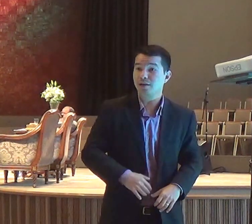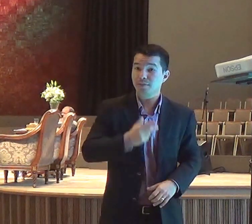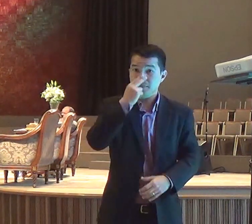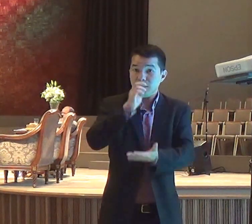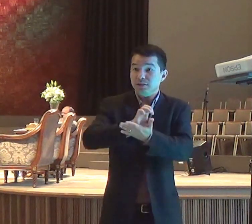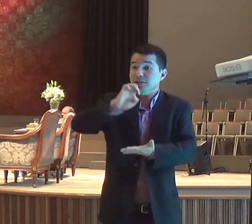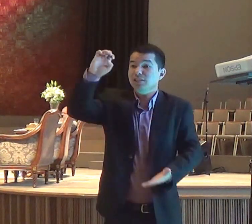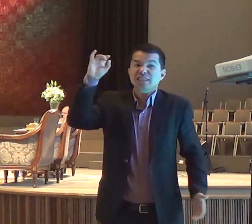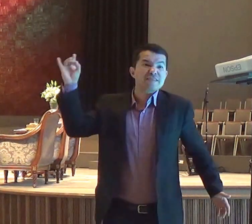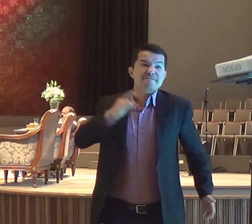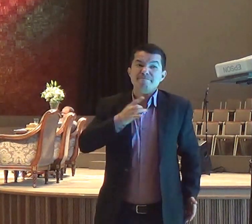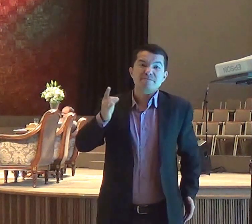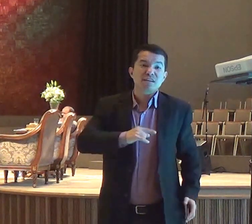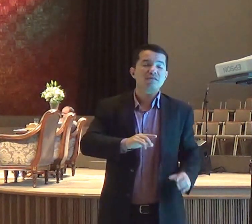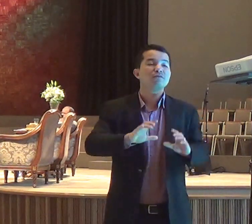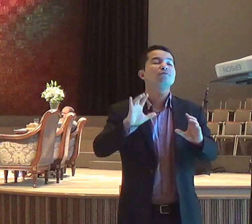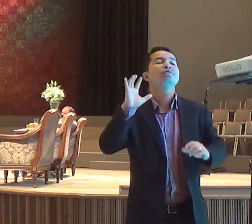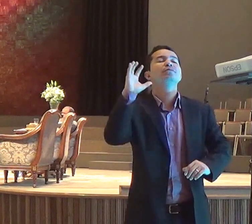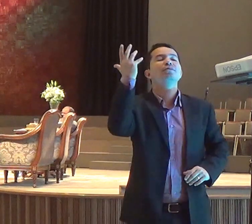brisa suave, no ouvido dele,